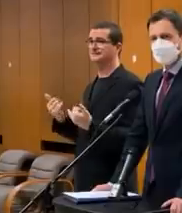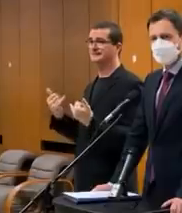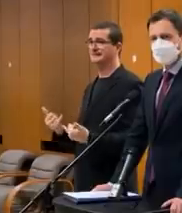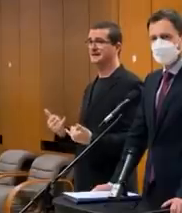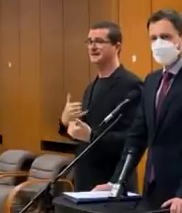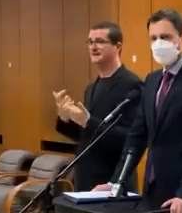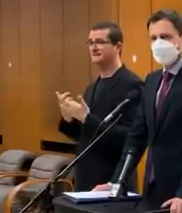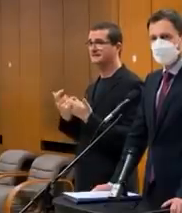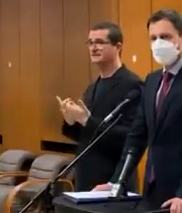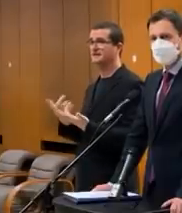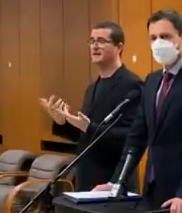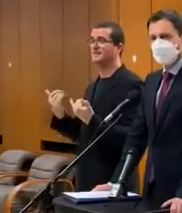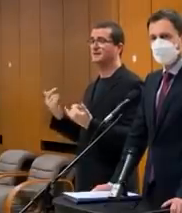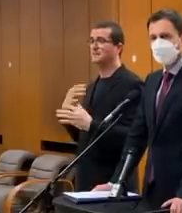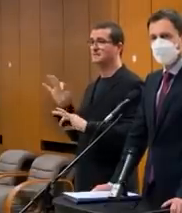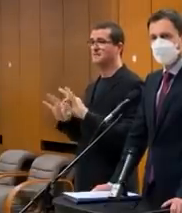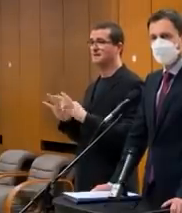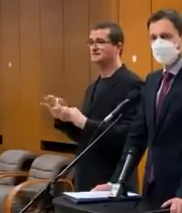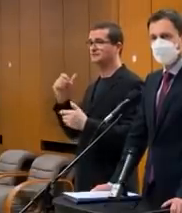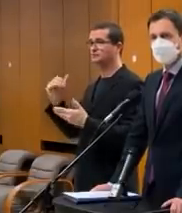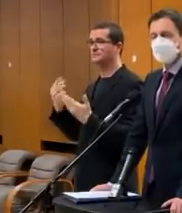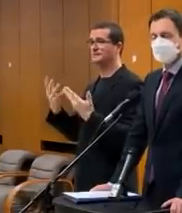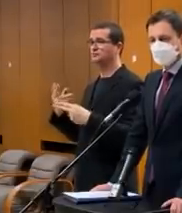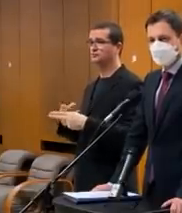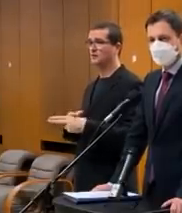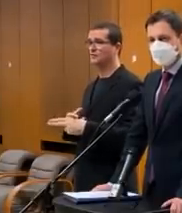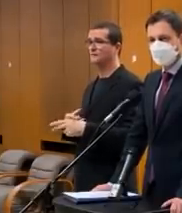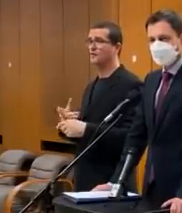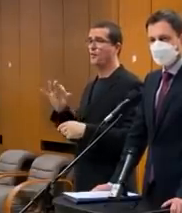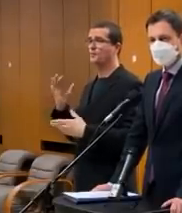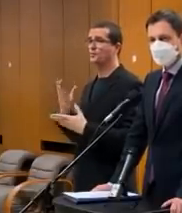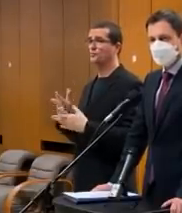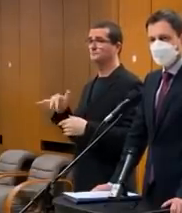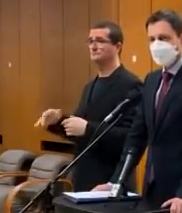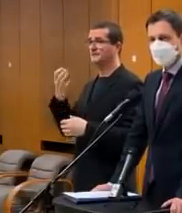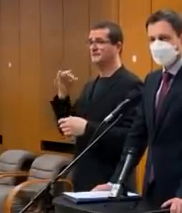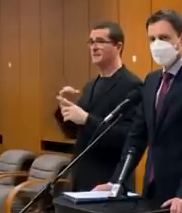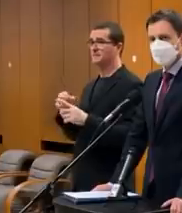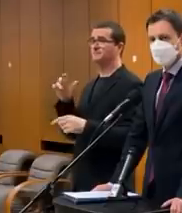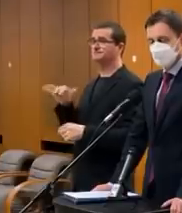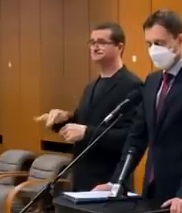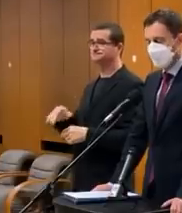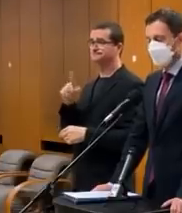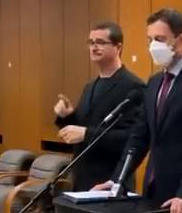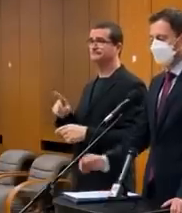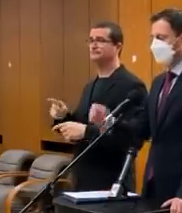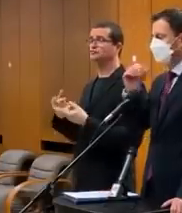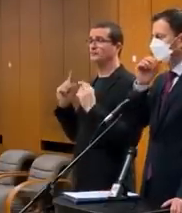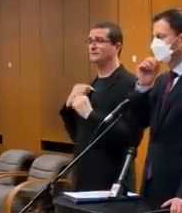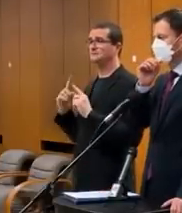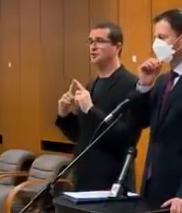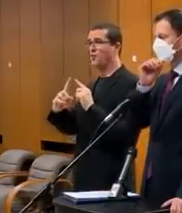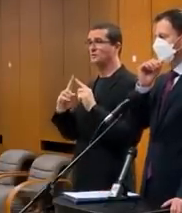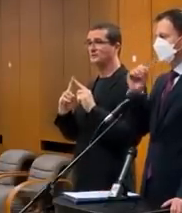vám to vysvetlili, že aktuálne máme nastavenie nejakých zložných 10 krajín, ale omikron môže nabýhať v takom Nemecku, zaznamenali komuniknešlenia, Slováci tam